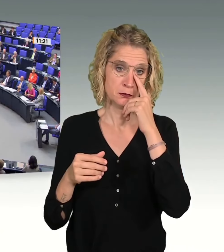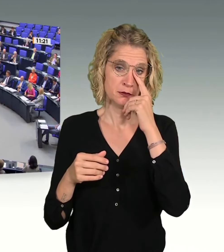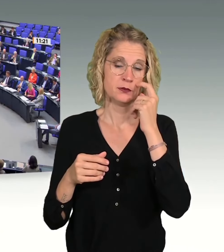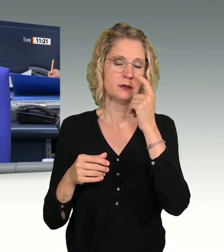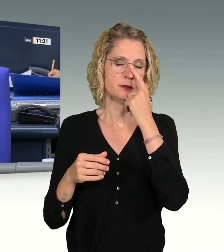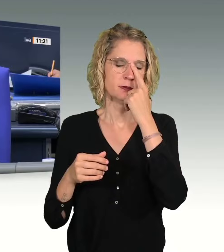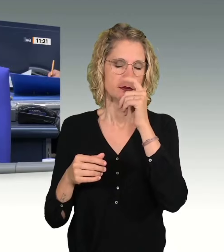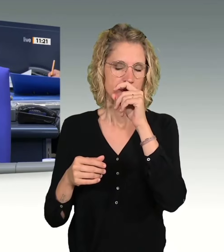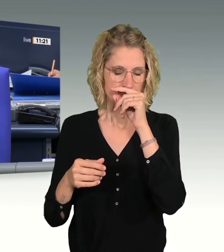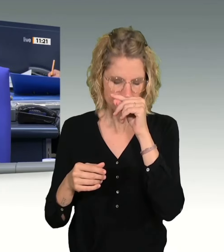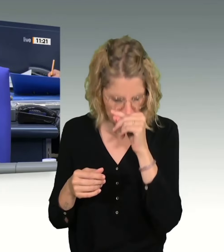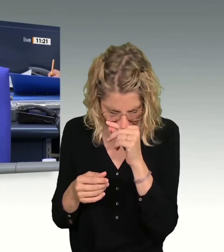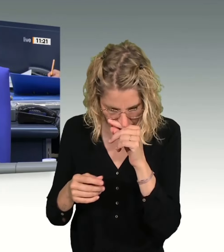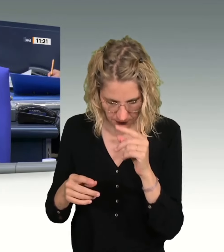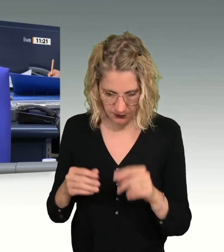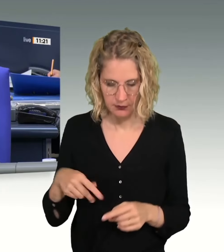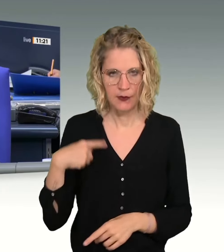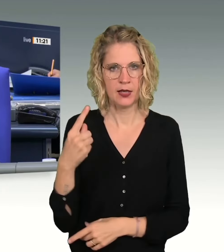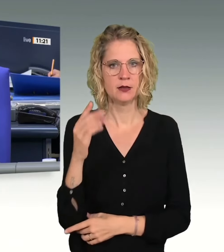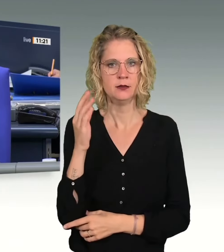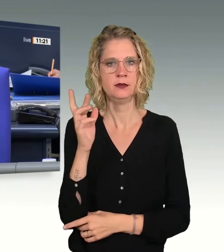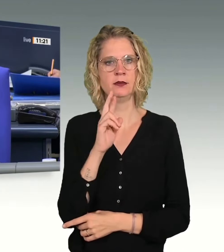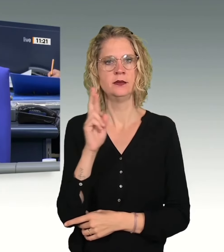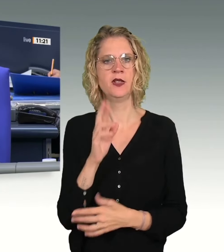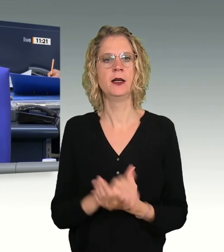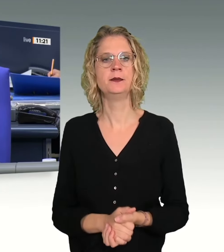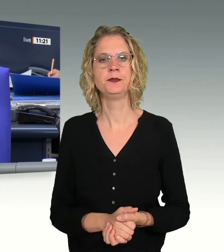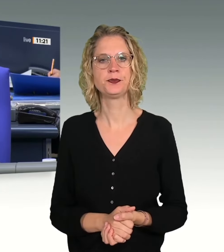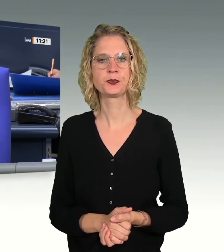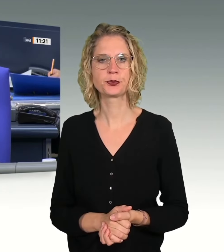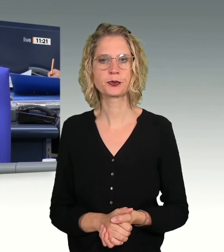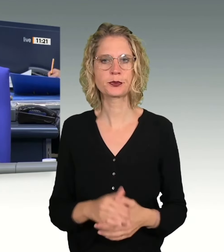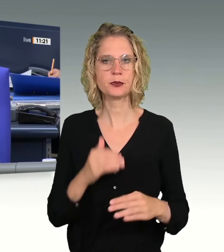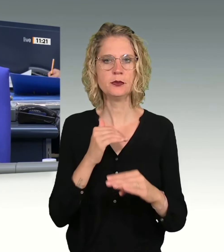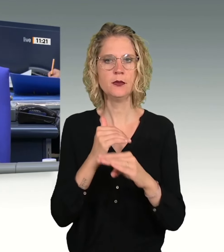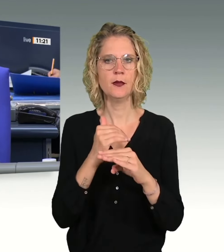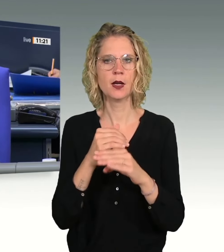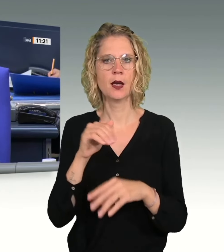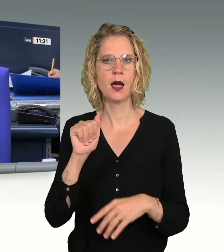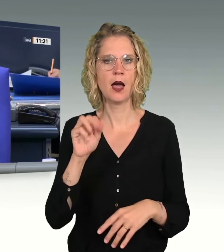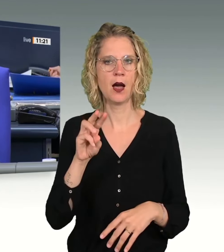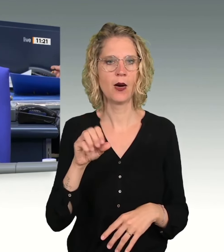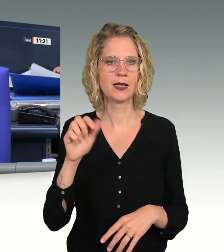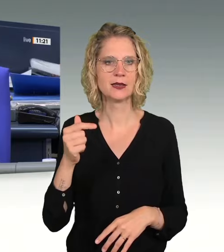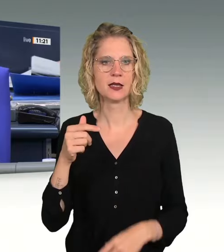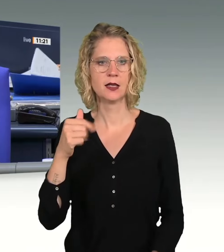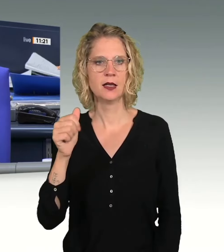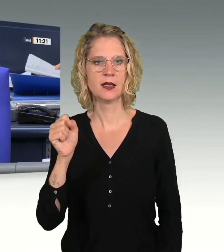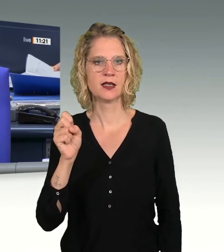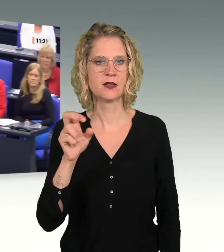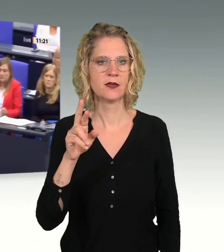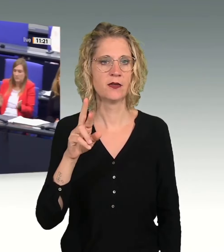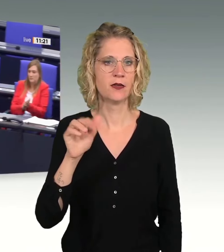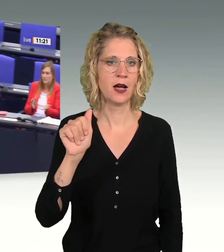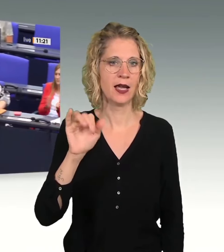Wir fahren in der Debatte fort. Das Wort hat die Kollegin Aue-Tespa-Jesus für die Fraktion Bündnis